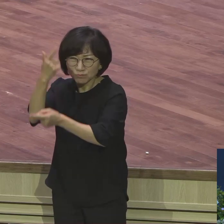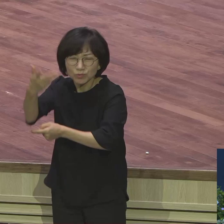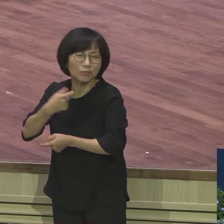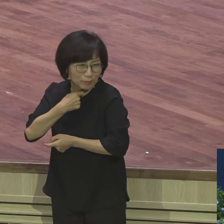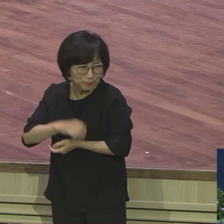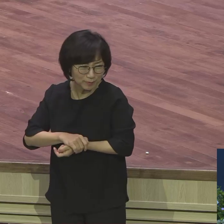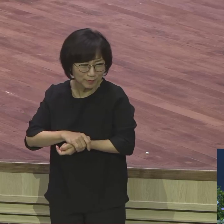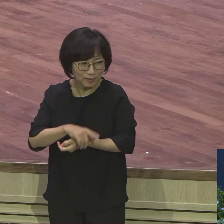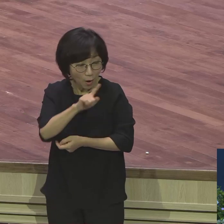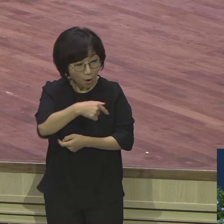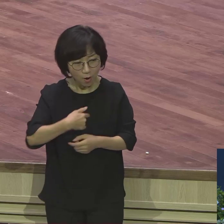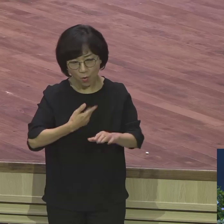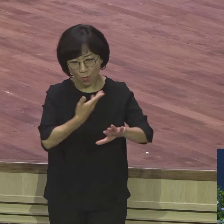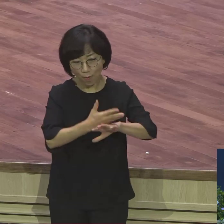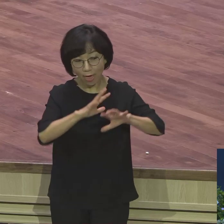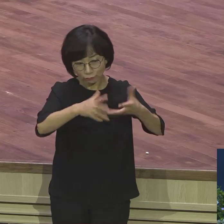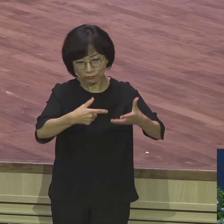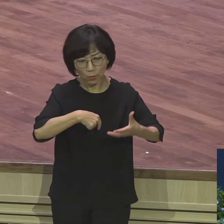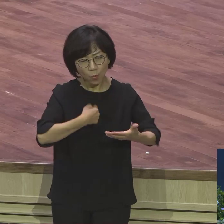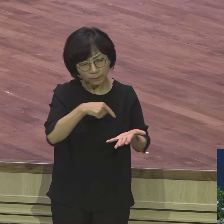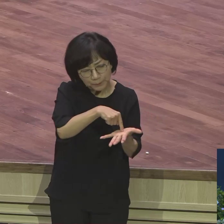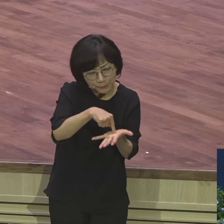살면서 매일 유혹하는데도